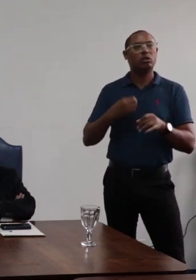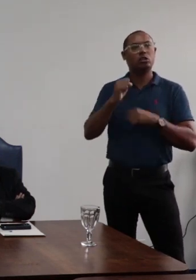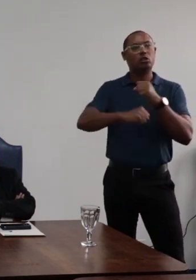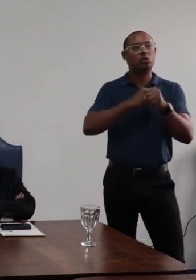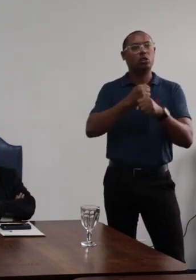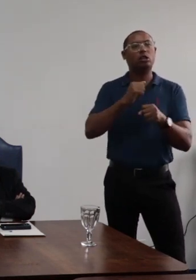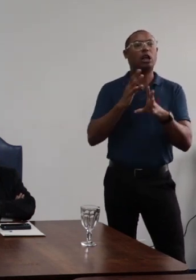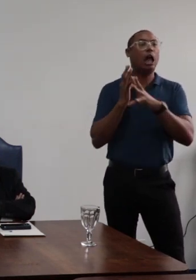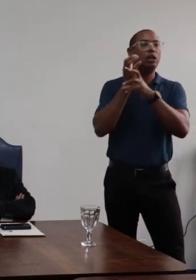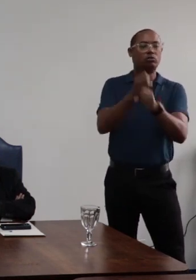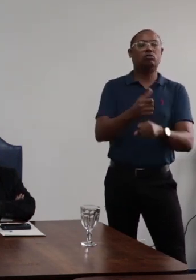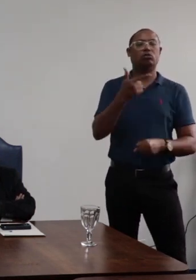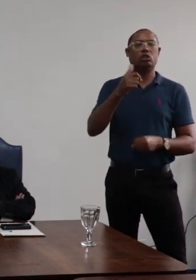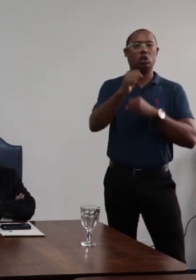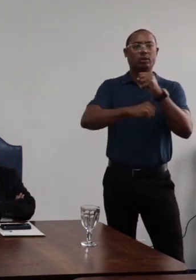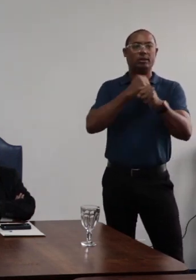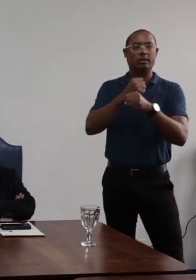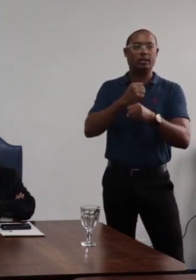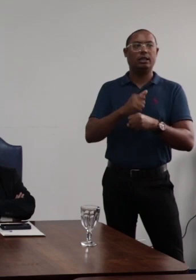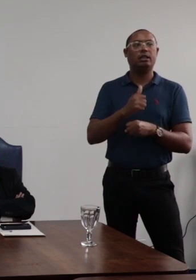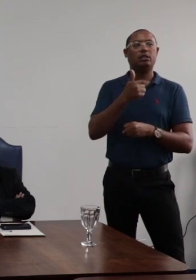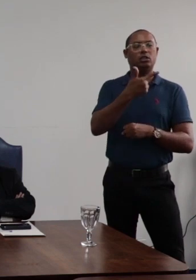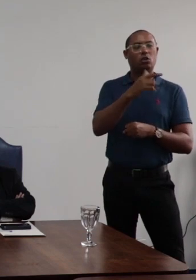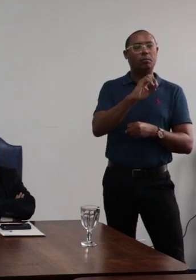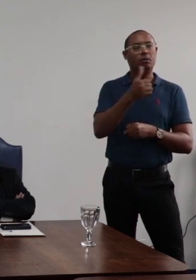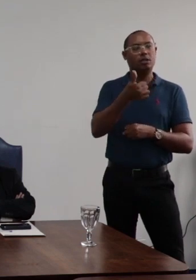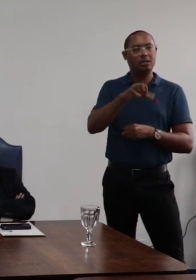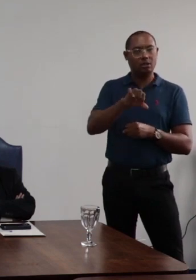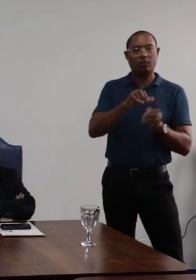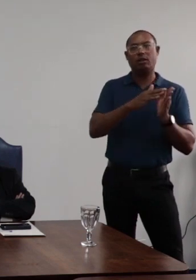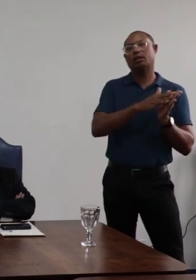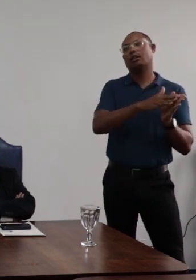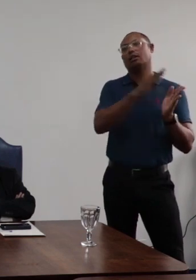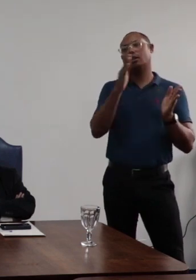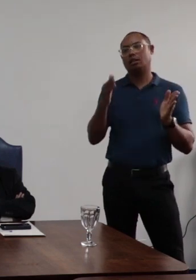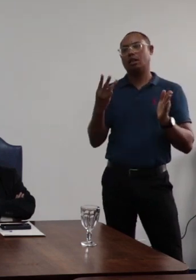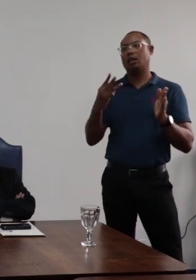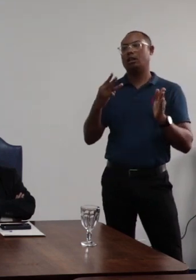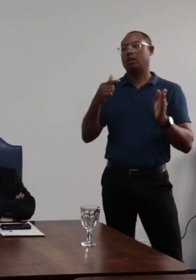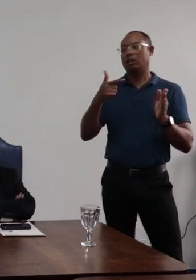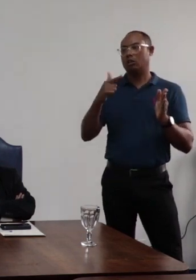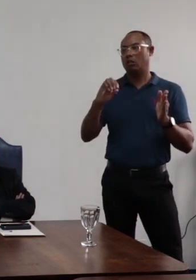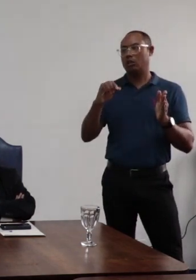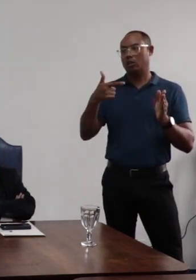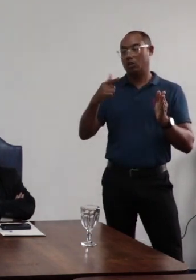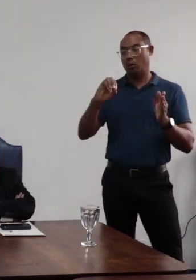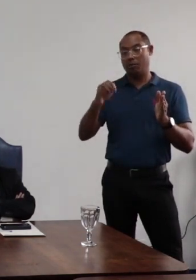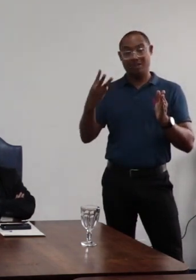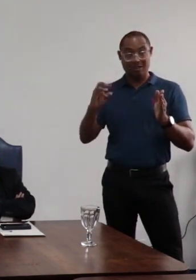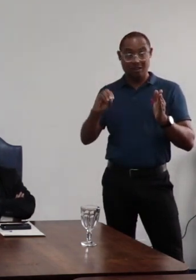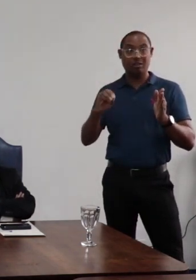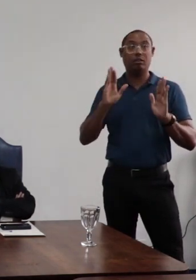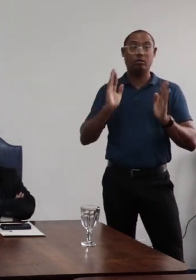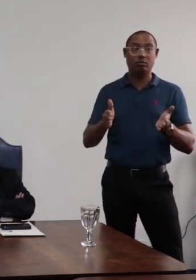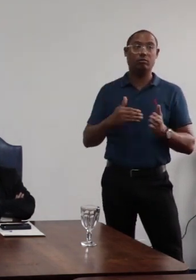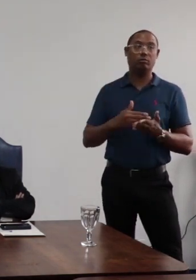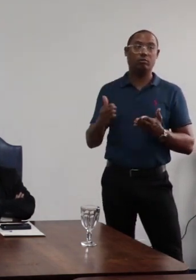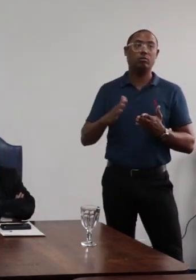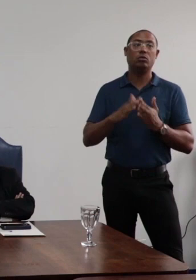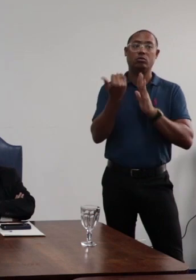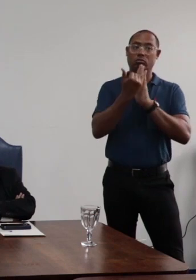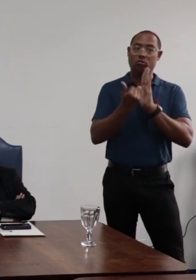12 anos com validade de 2019 até 2030. Obviamente, como um